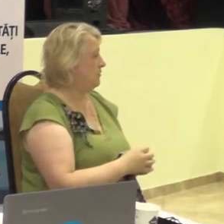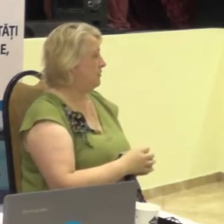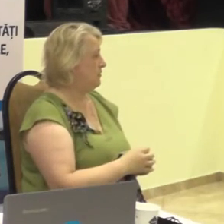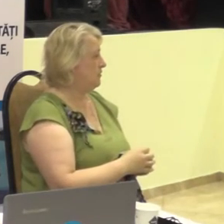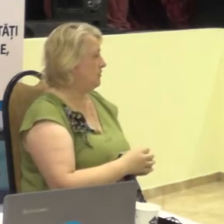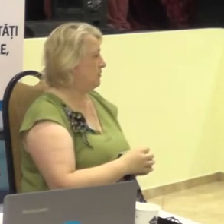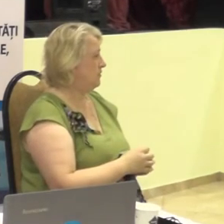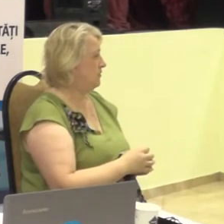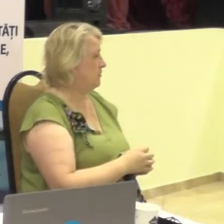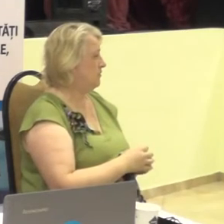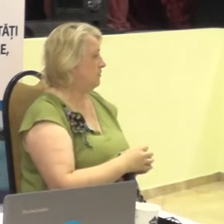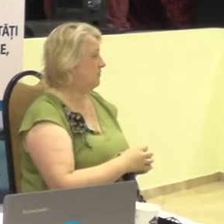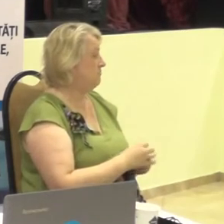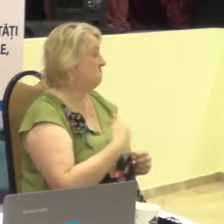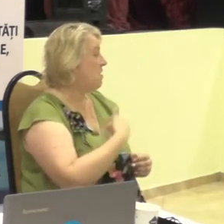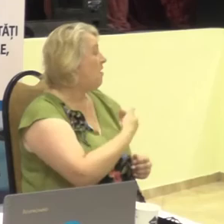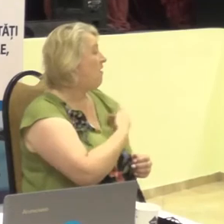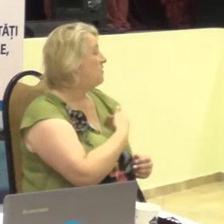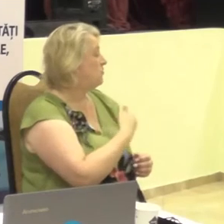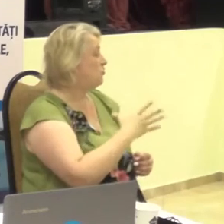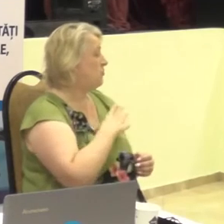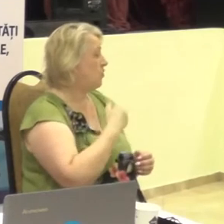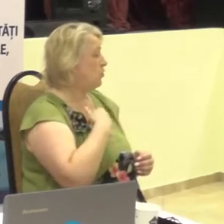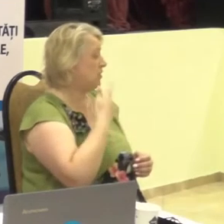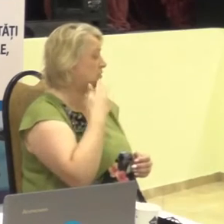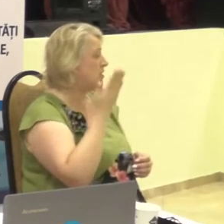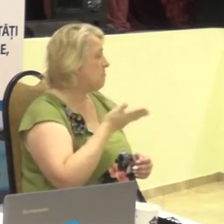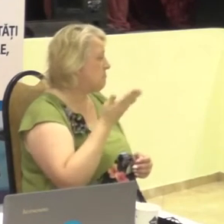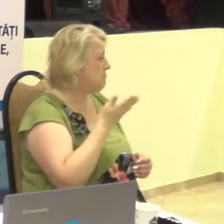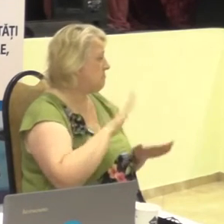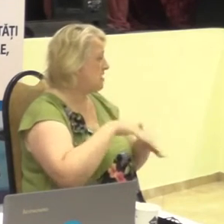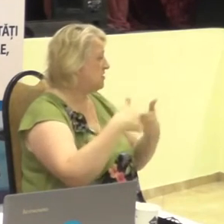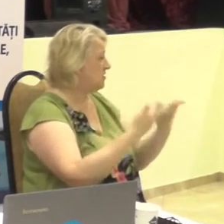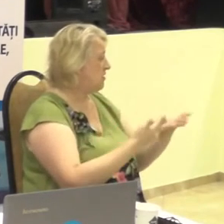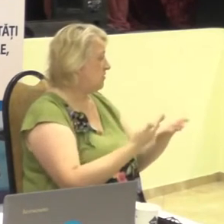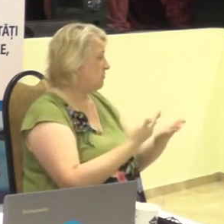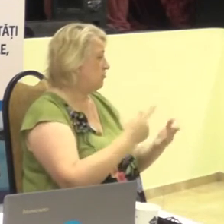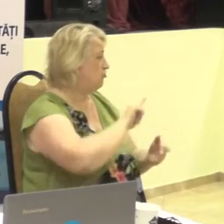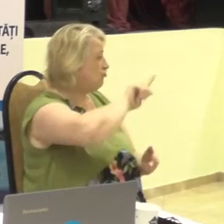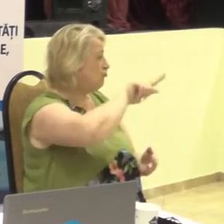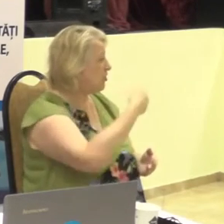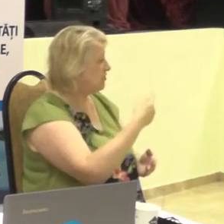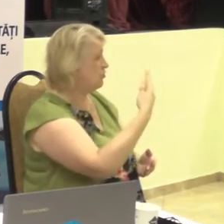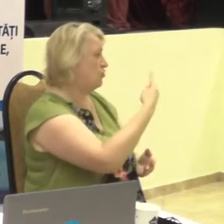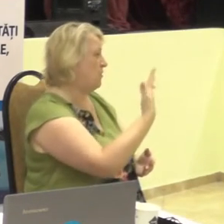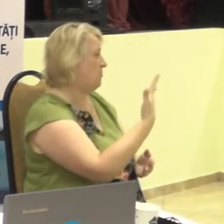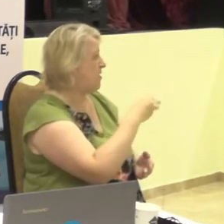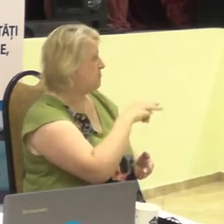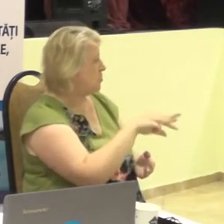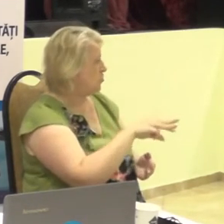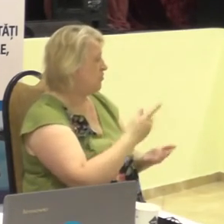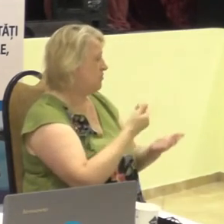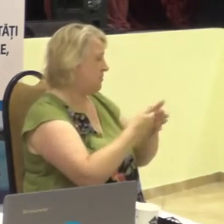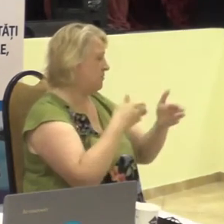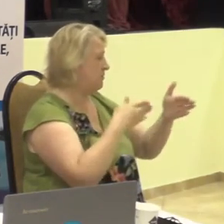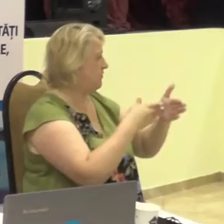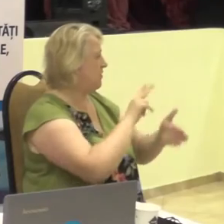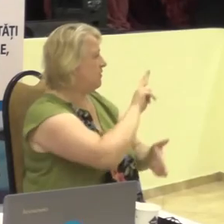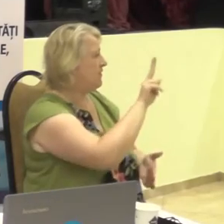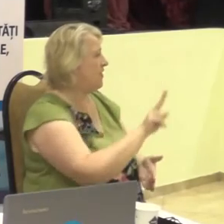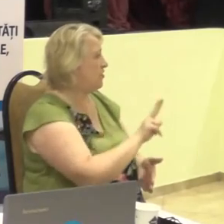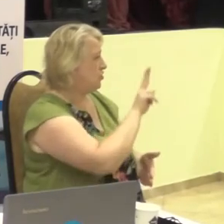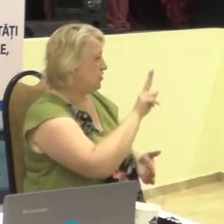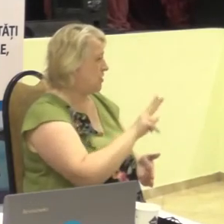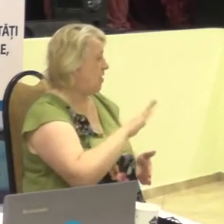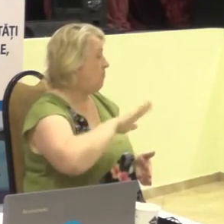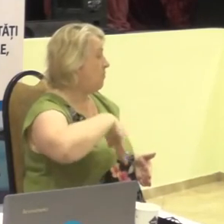Ne propunem să avem o prezentare de o oră 45 de minute, două ore după